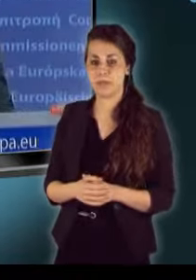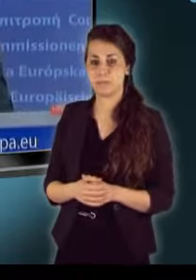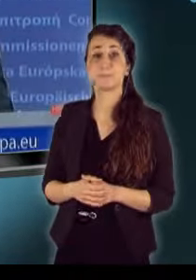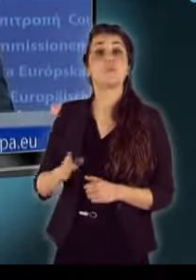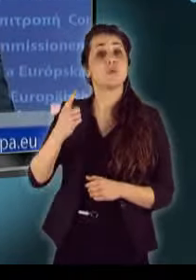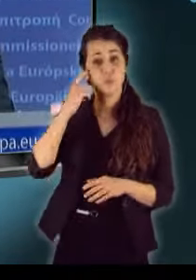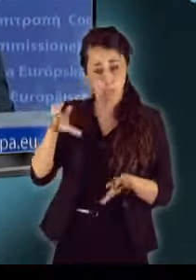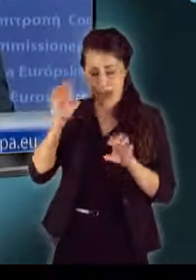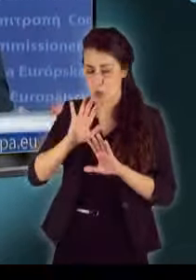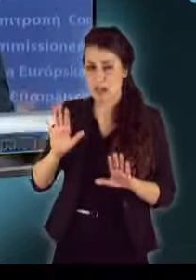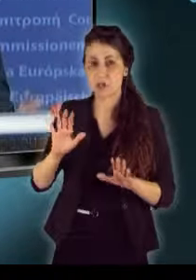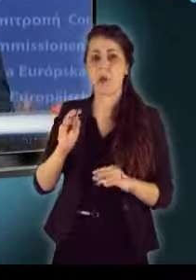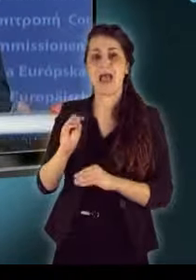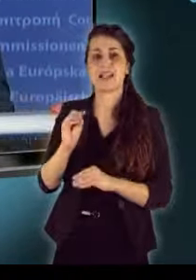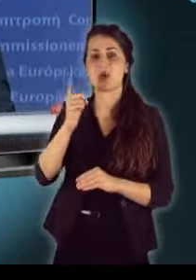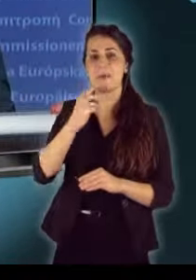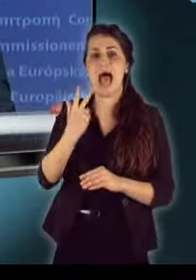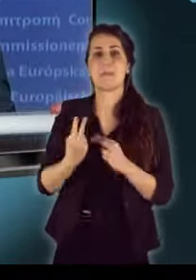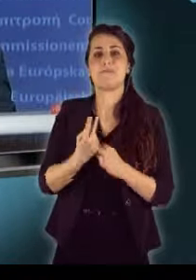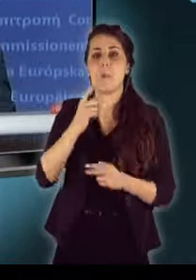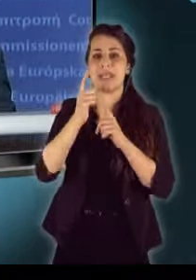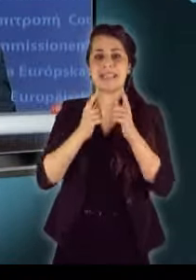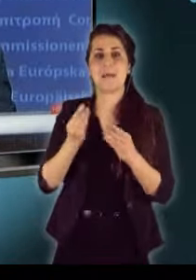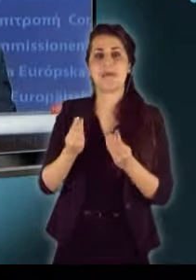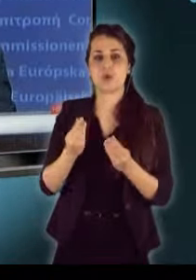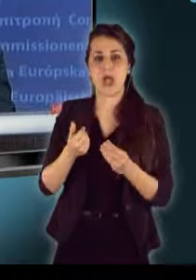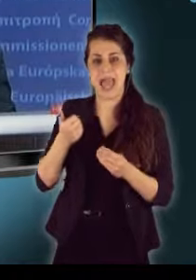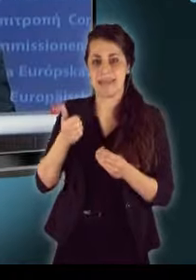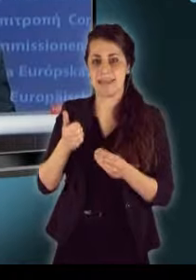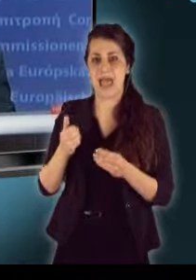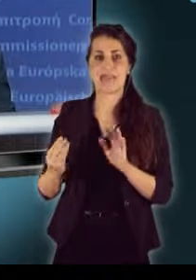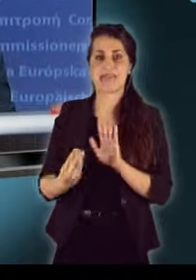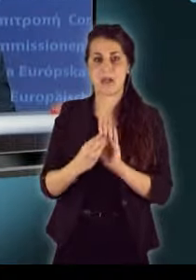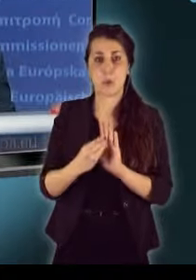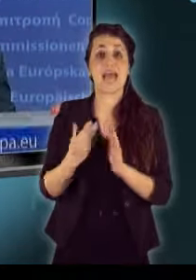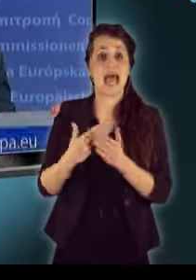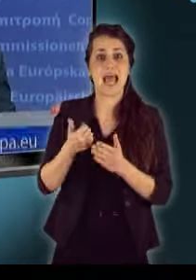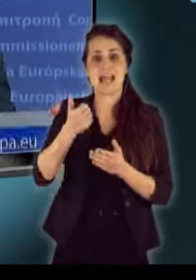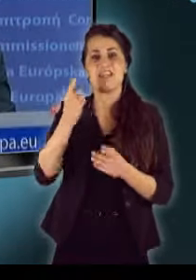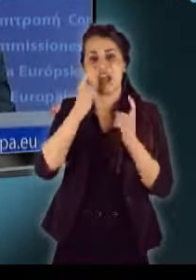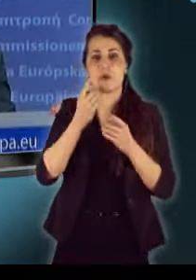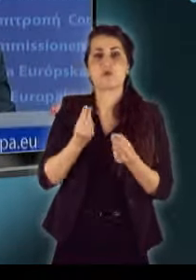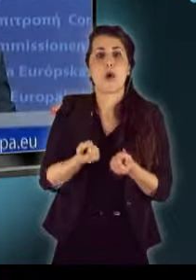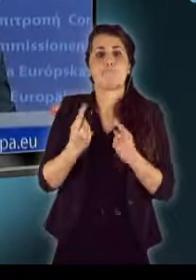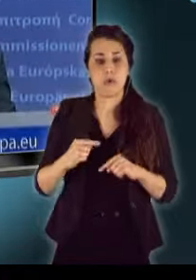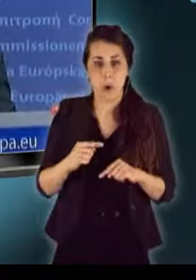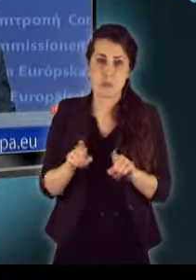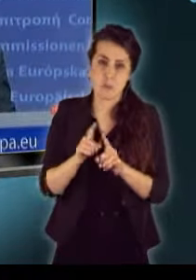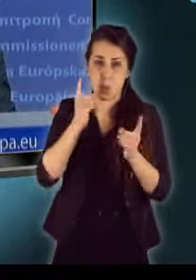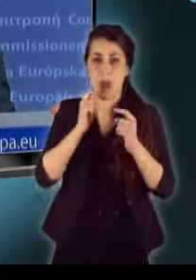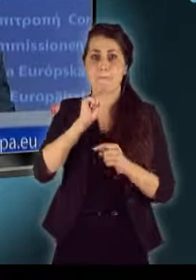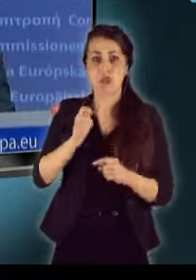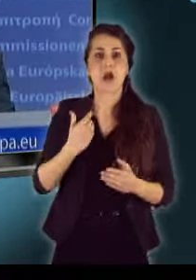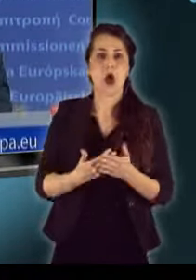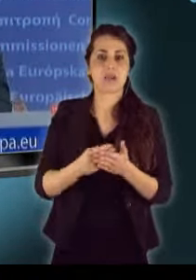Tudomásul vettük a bejelentést, amelyet a három fő hitelminősítő egyiketet közzé. Ez egy vélemény a sok közül. Úgy gondoljuk, hogy a magyar